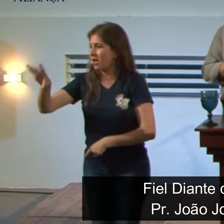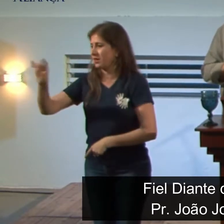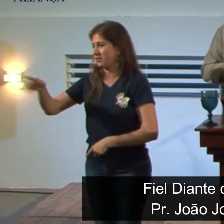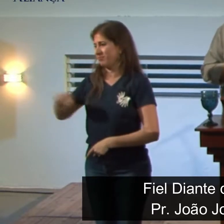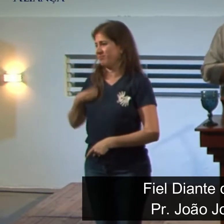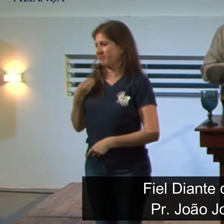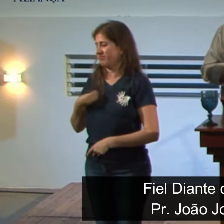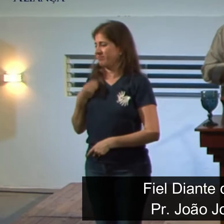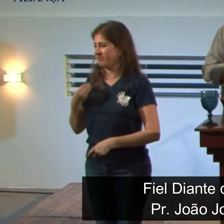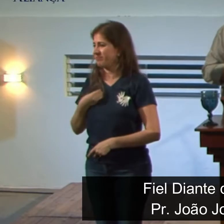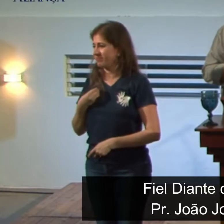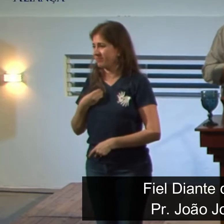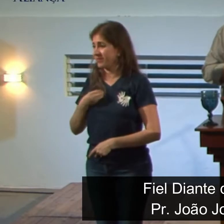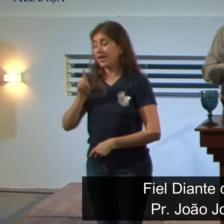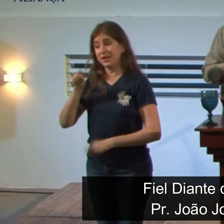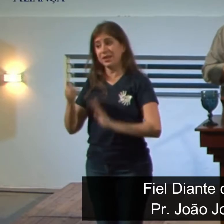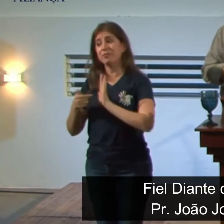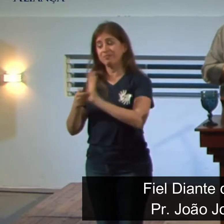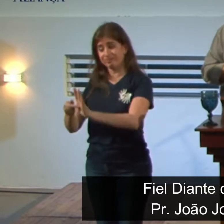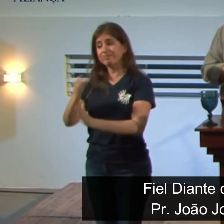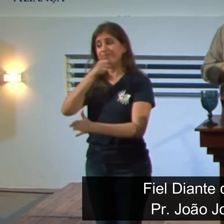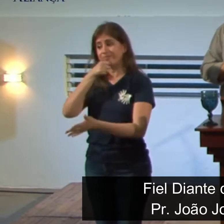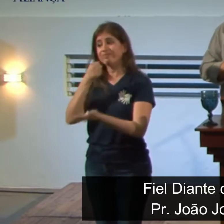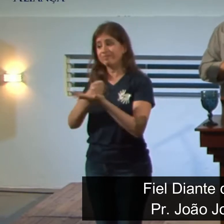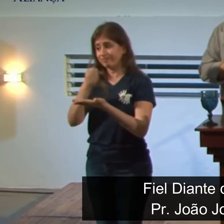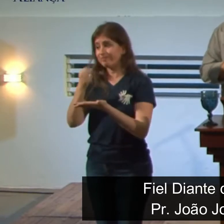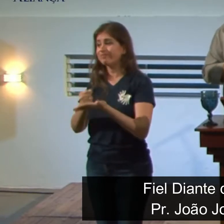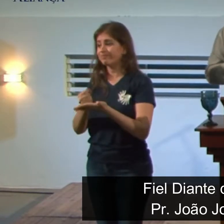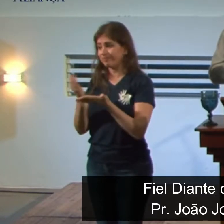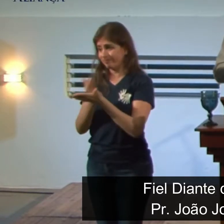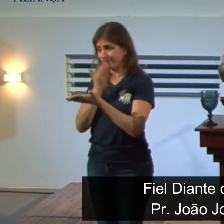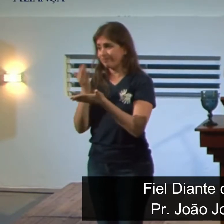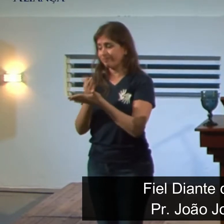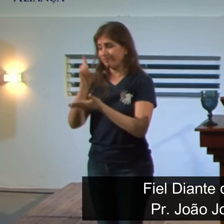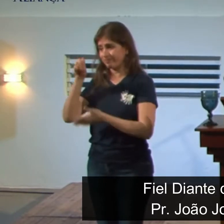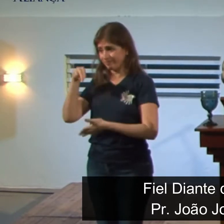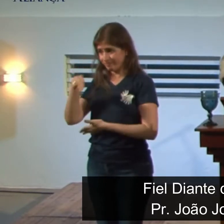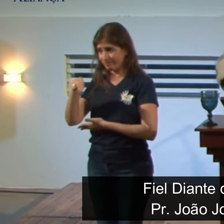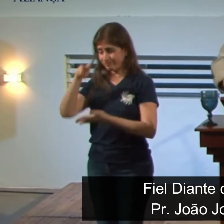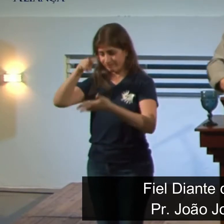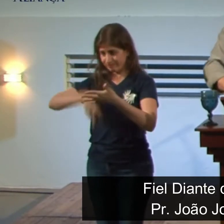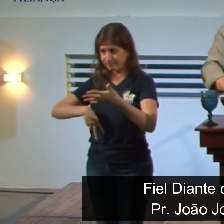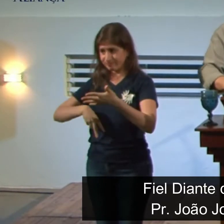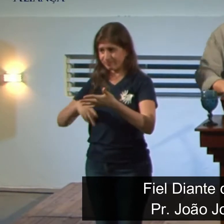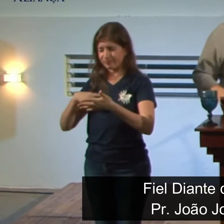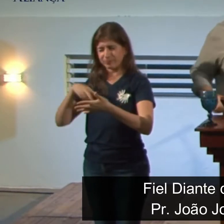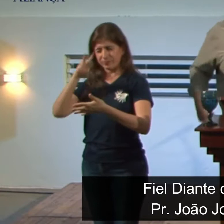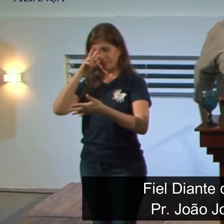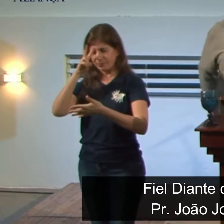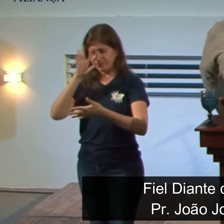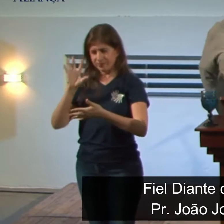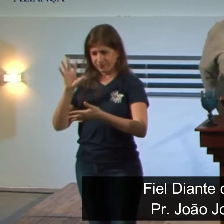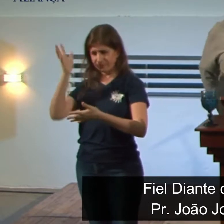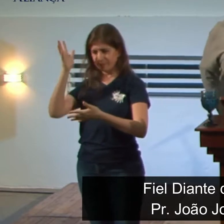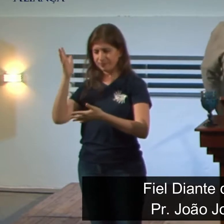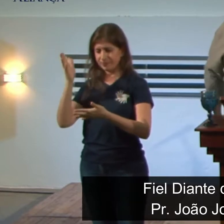desse livro do Antigo Testamento. Vamos ao texto. A cronologia do capítulo 1.